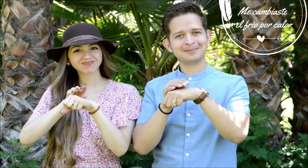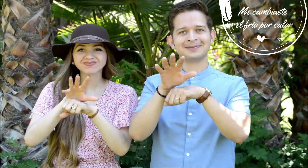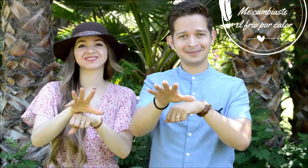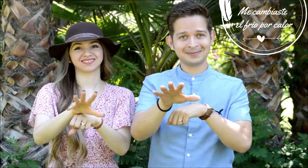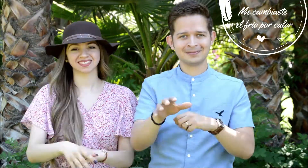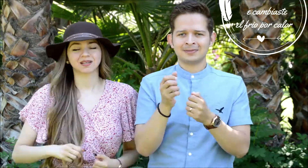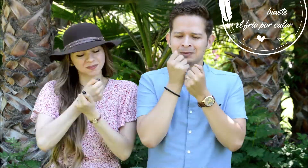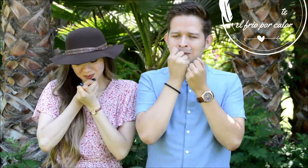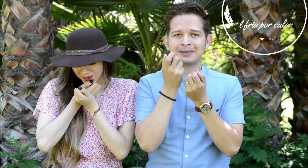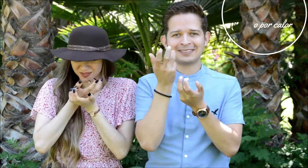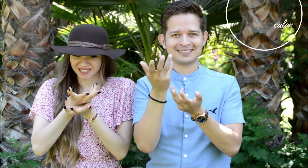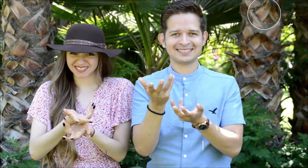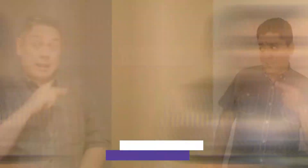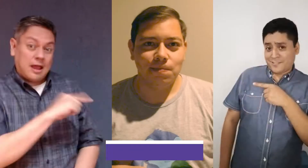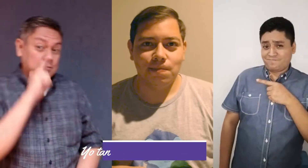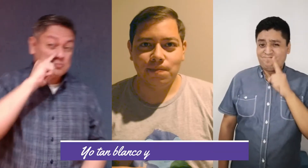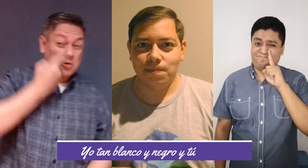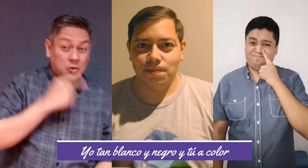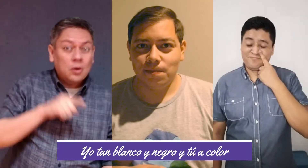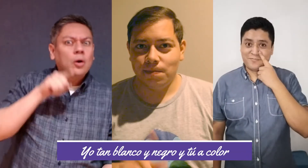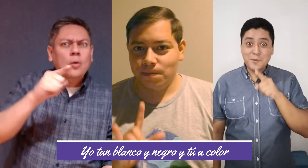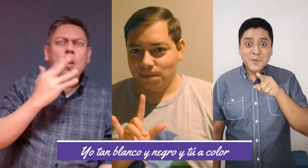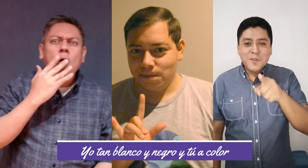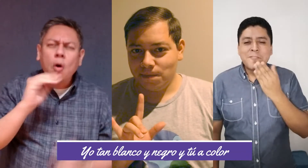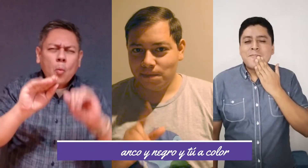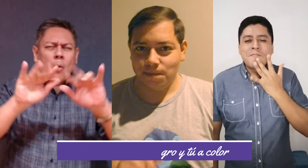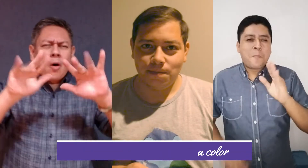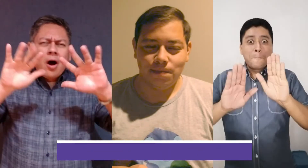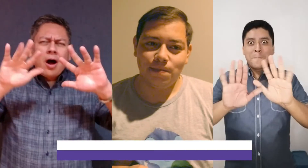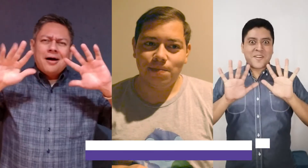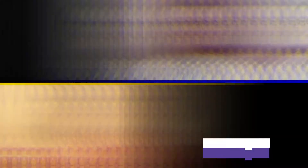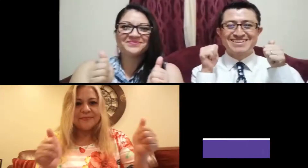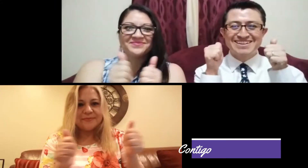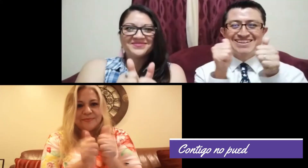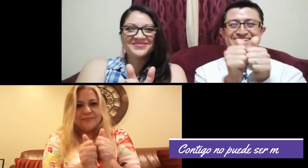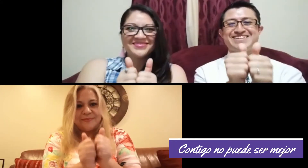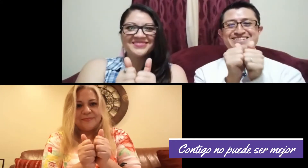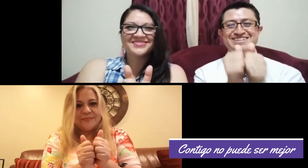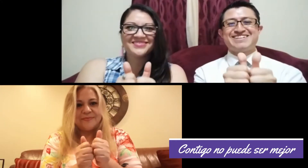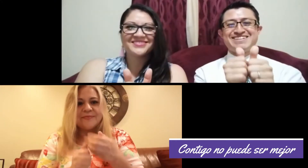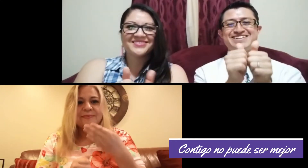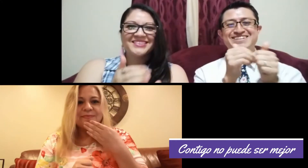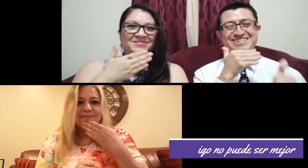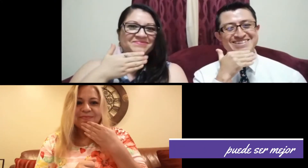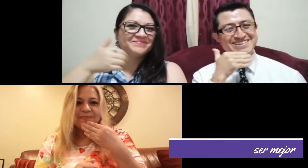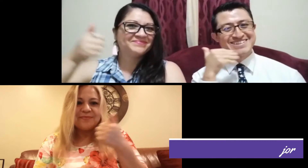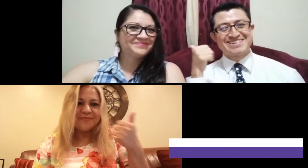por calor Yo tan blanco y negro y tú a color Contigo no puede ser mejor,